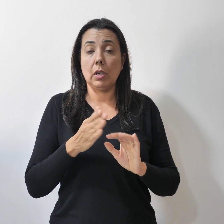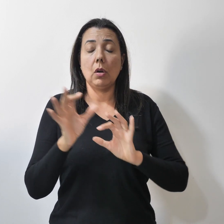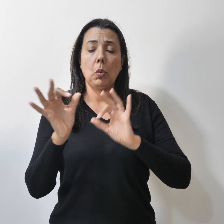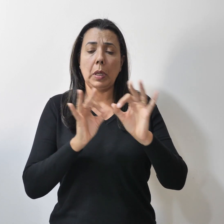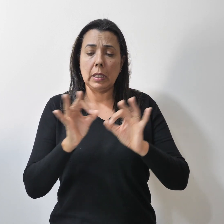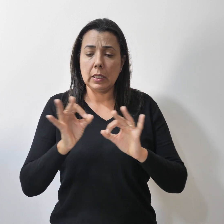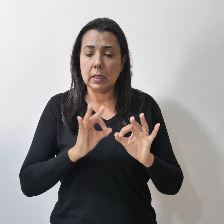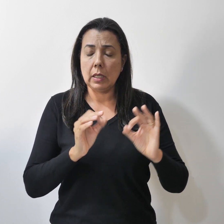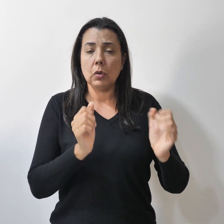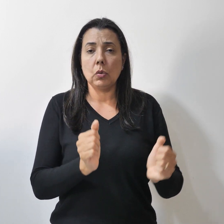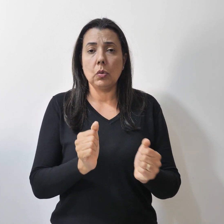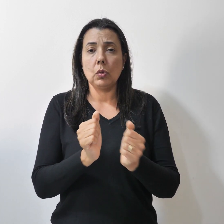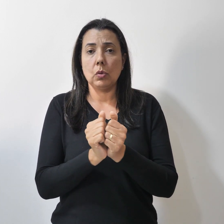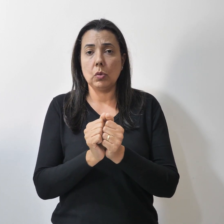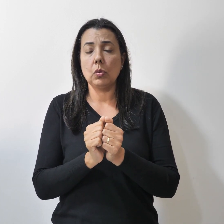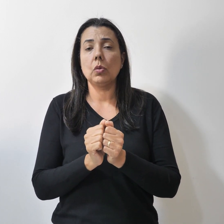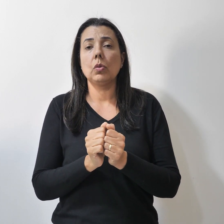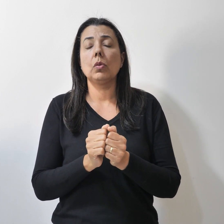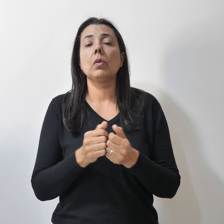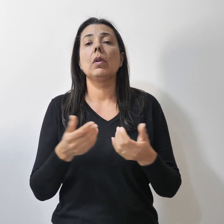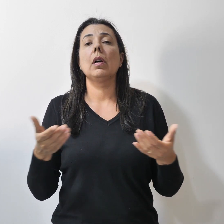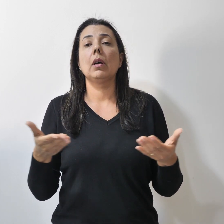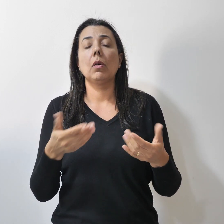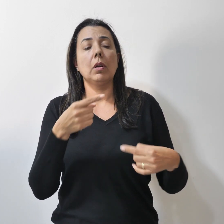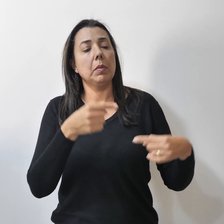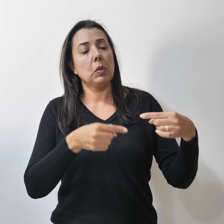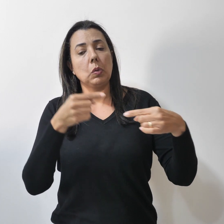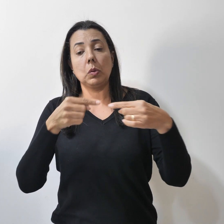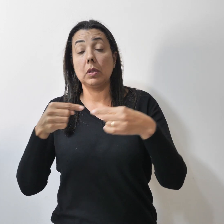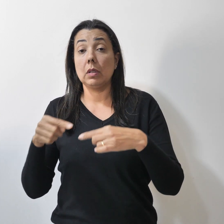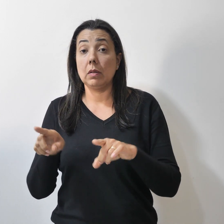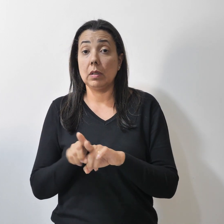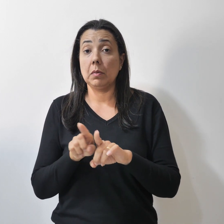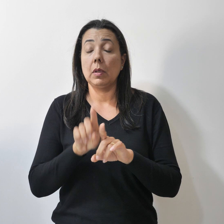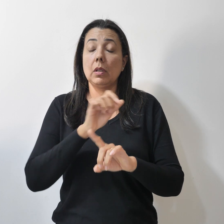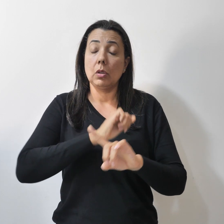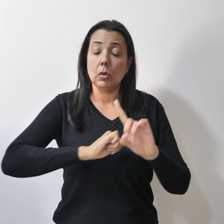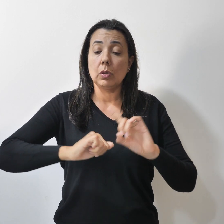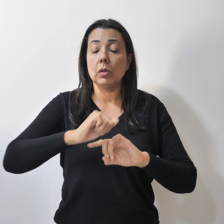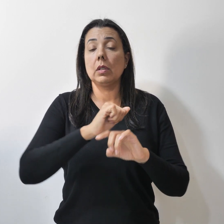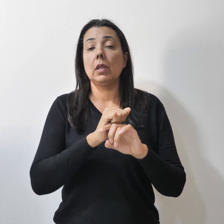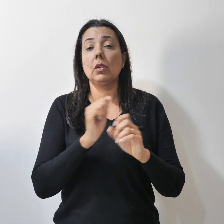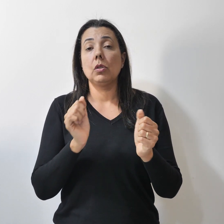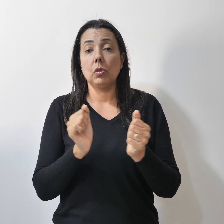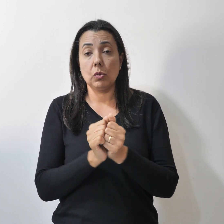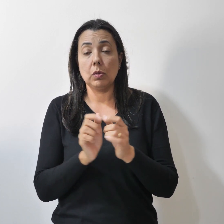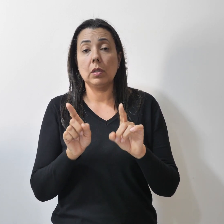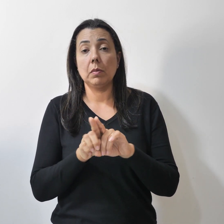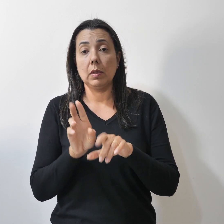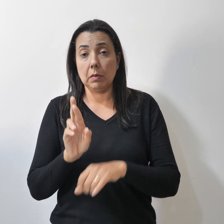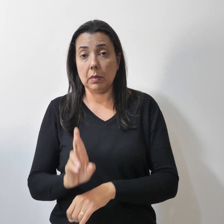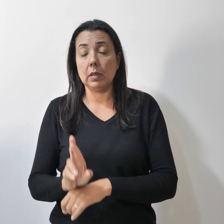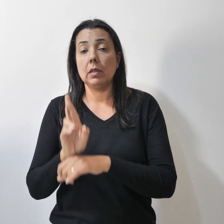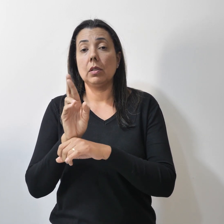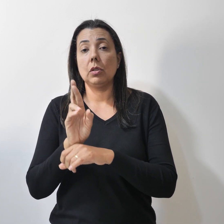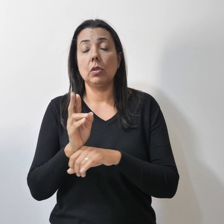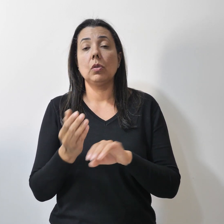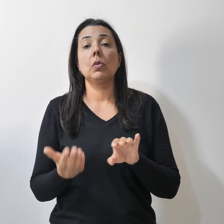conjuntamente por meio de debates com a sociedade e com representantes do Congresso Nacional